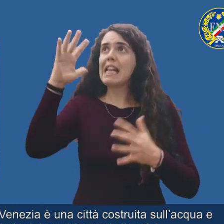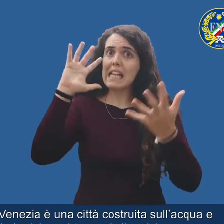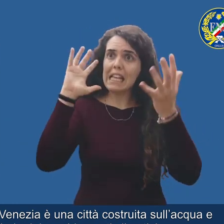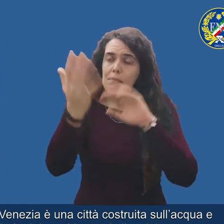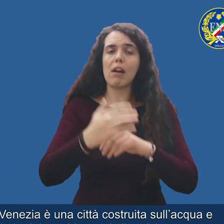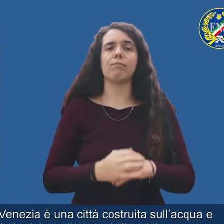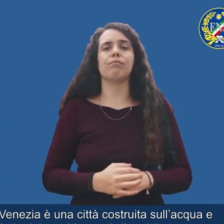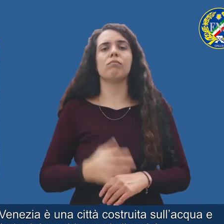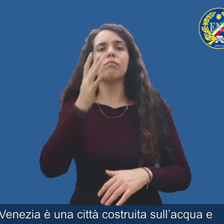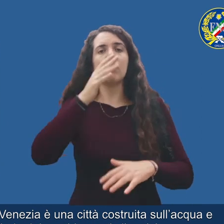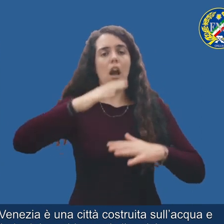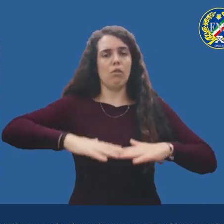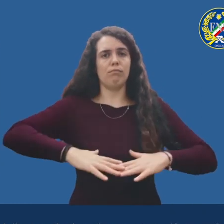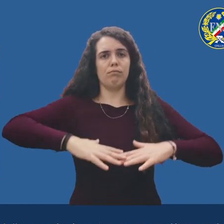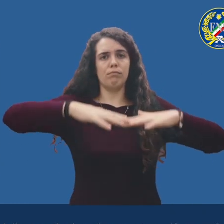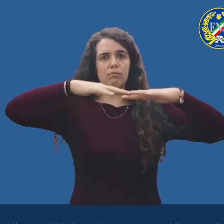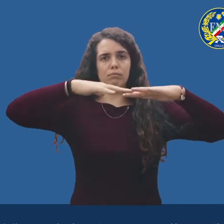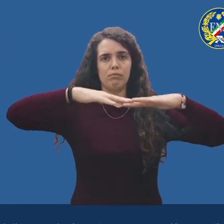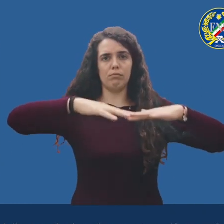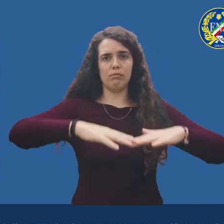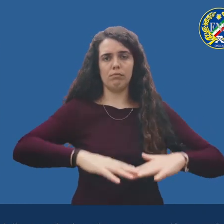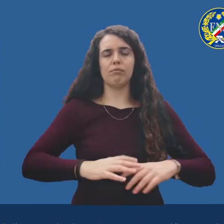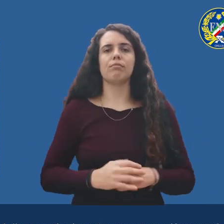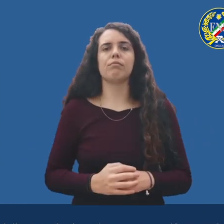'innalzamento del mare e delle questioni contemporanee più urgenti.